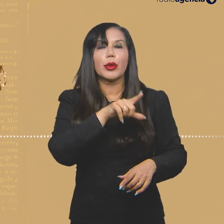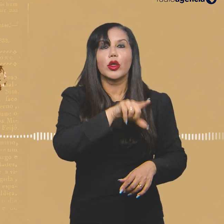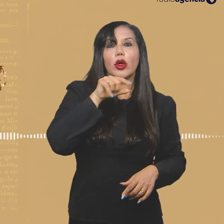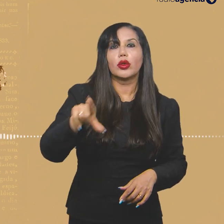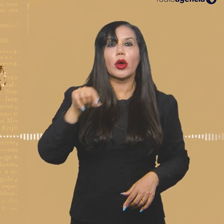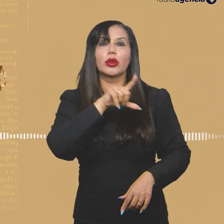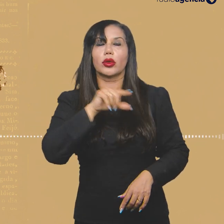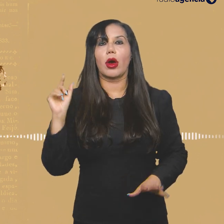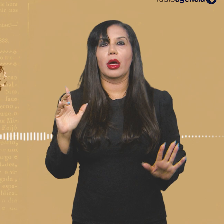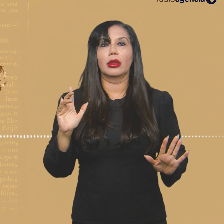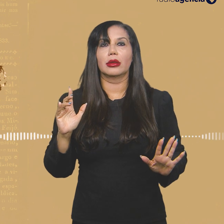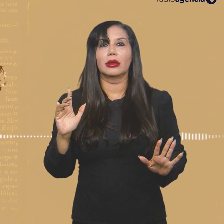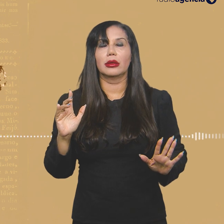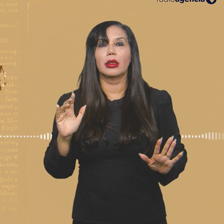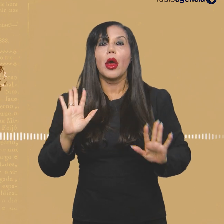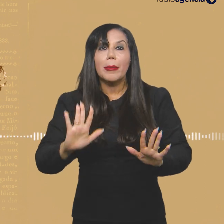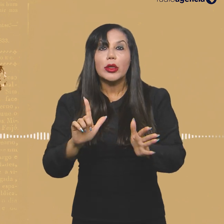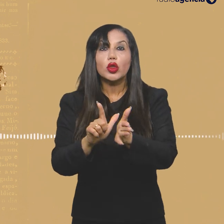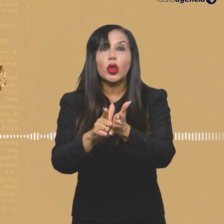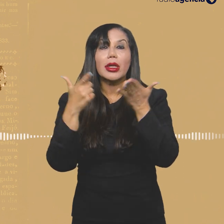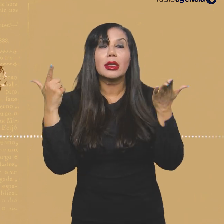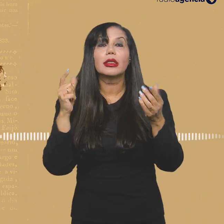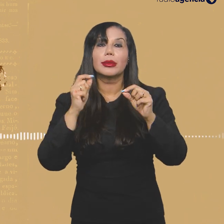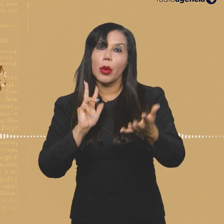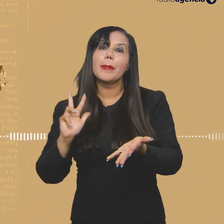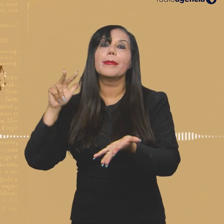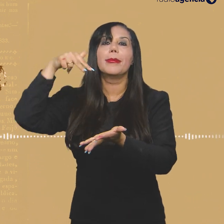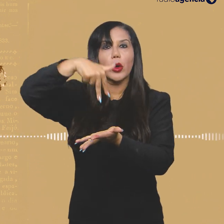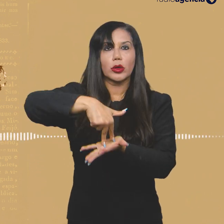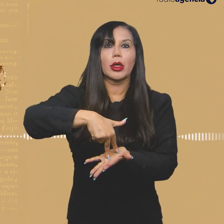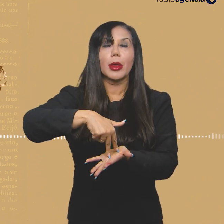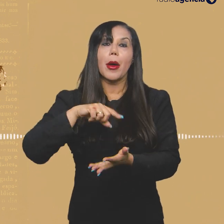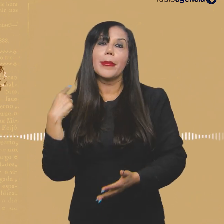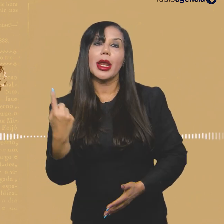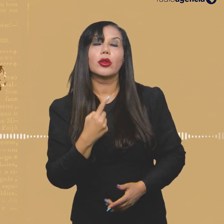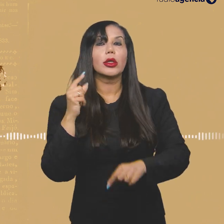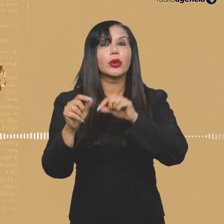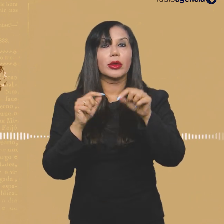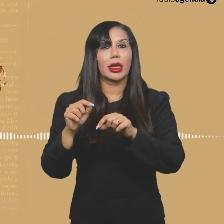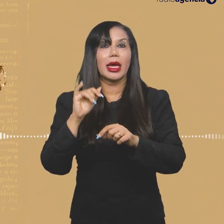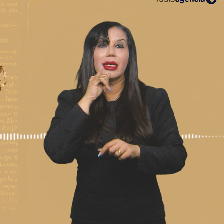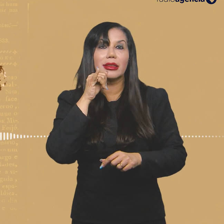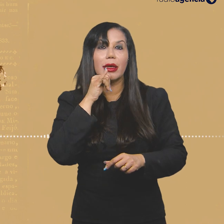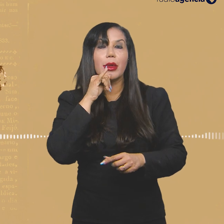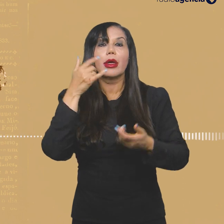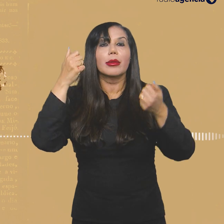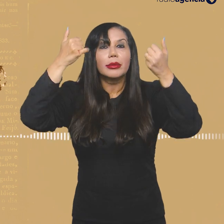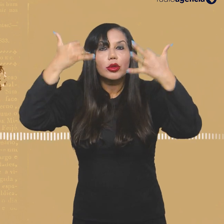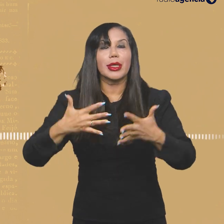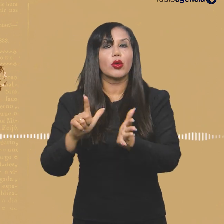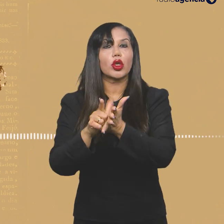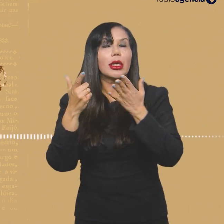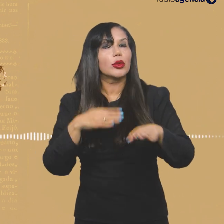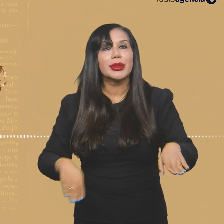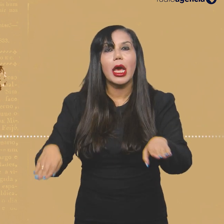parcialidade, neutralidade do jornalismo. O jornalismo tem um posicionamento, né? O que existe para nós e o que é carência por real